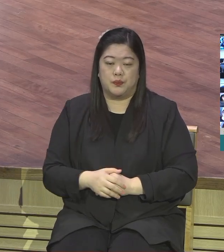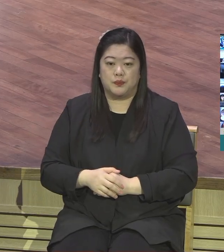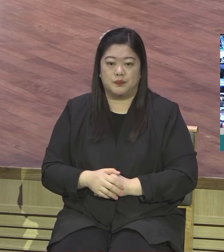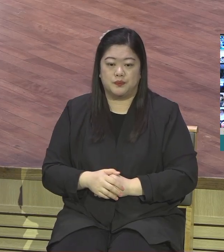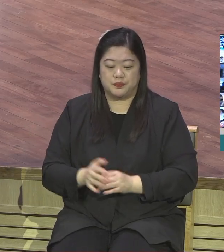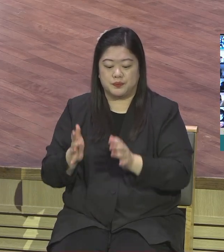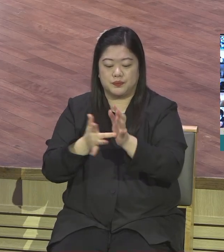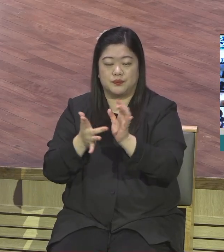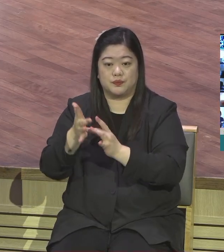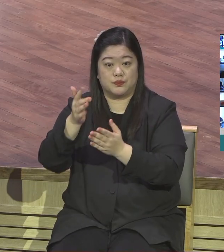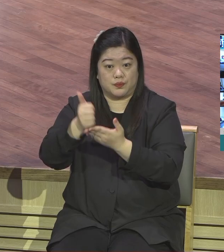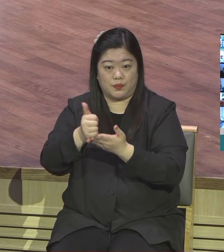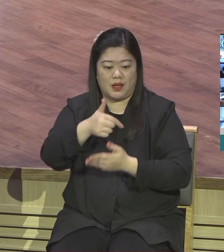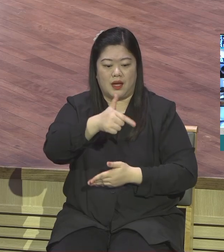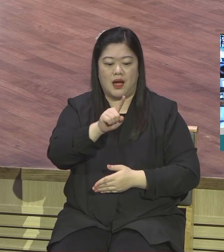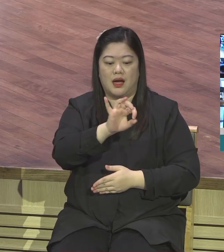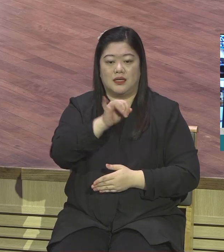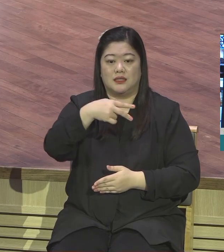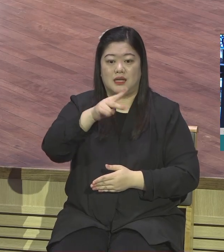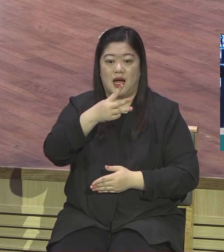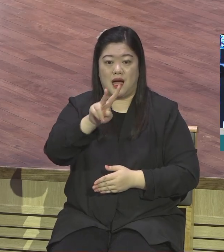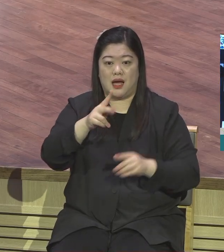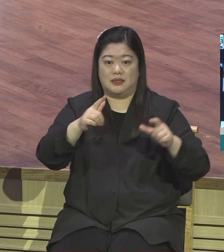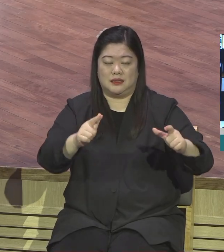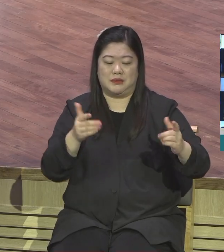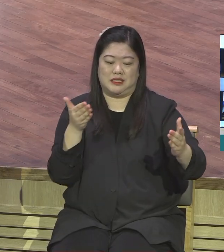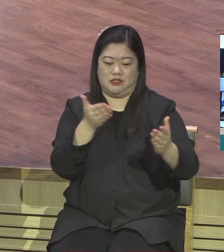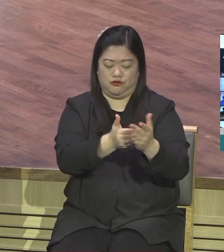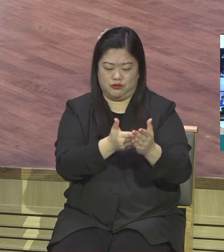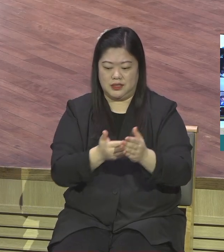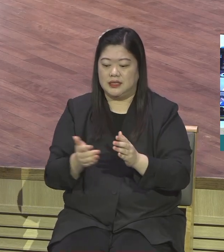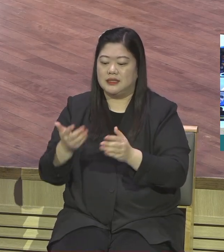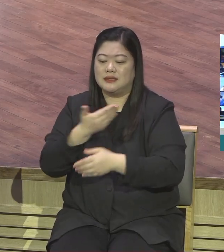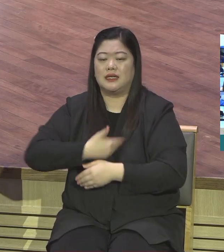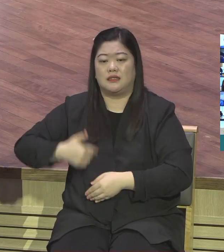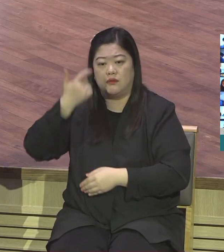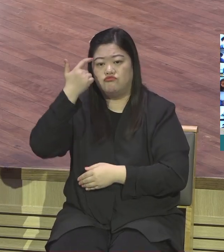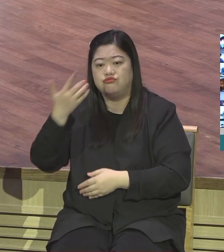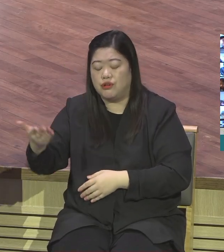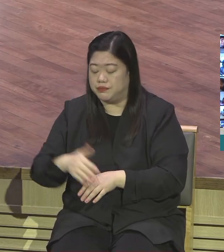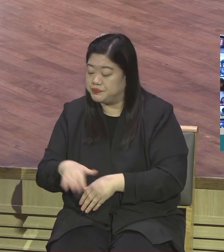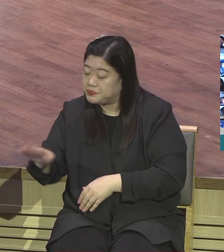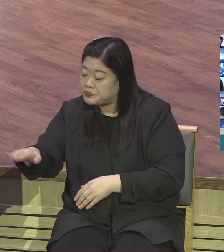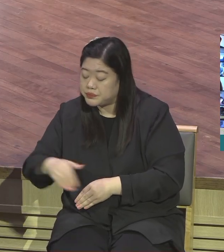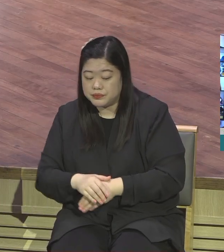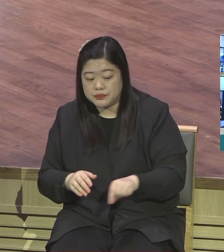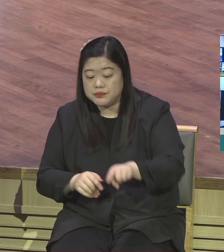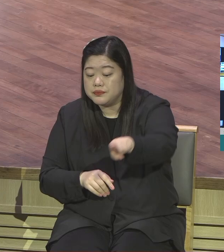빌리뽀 가이사라 지방에 이르러 제자들에게 물어 이르시되 사람들이 인자를 누구라 하느냐